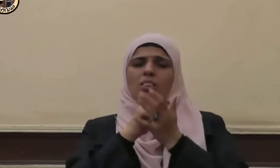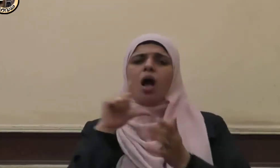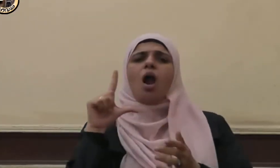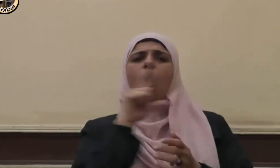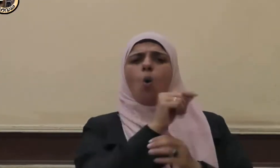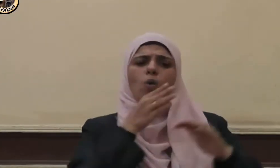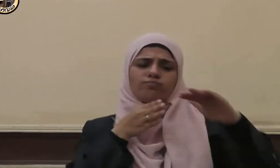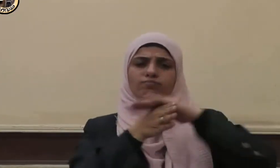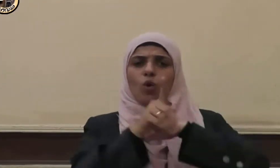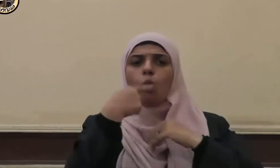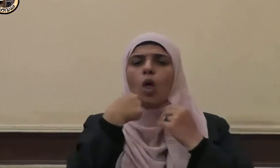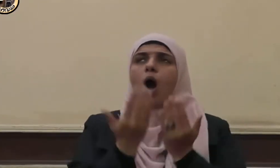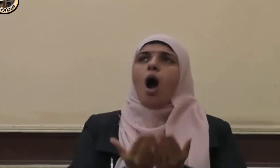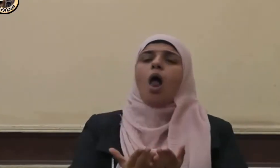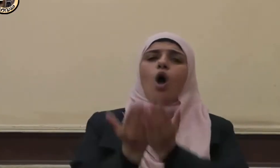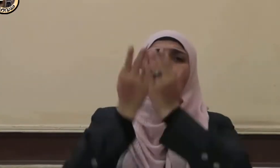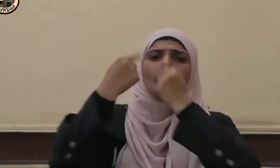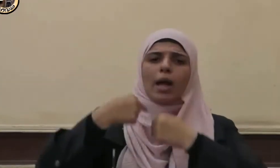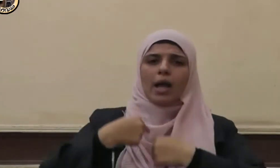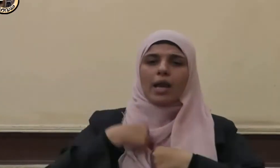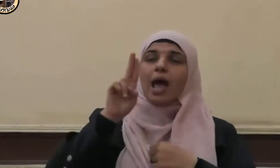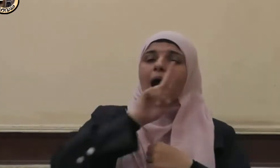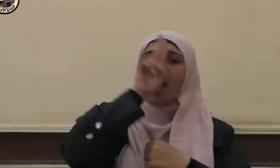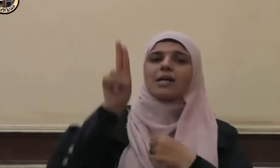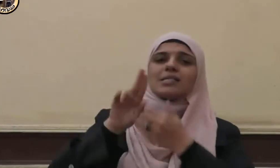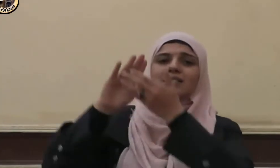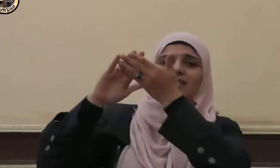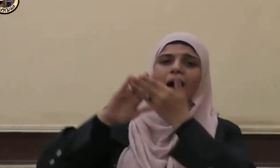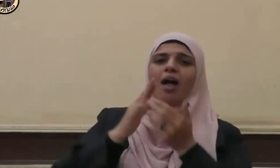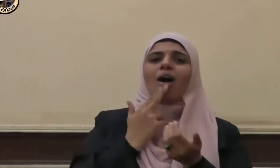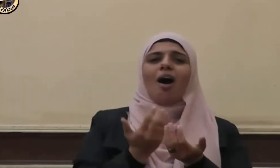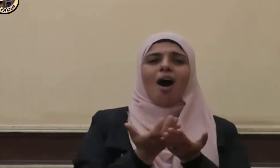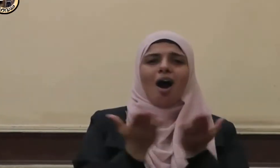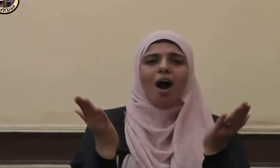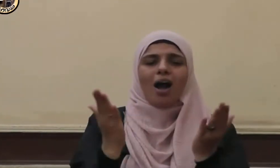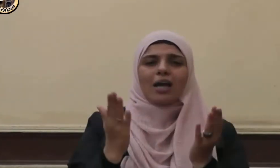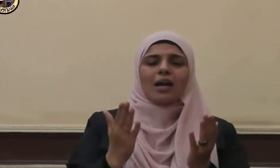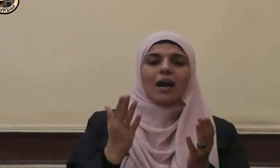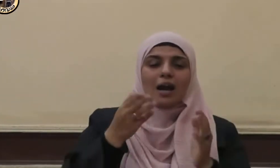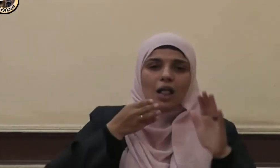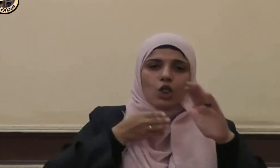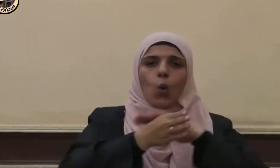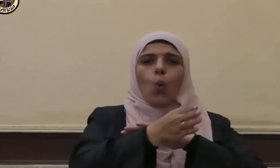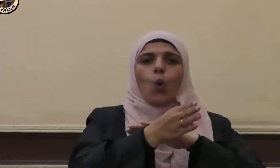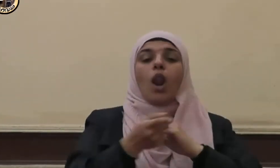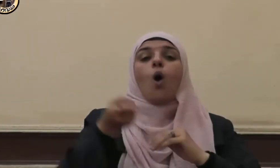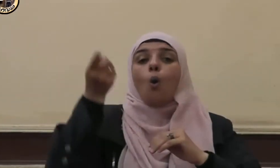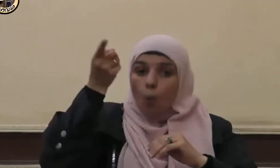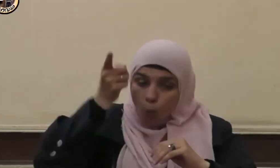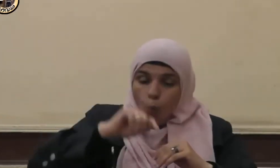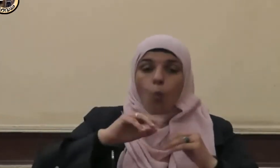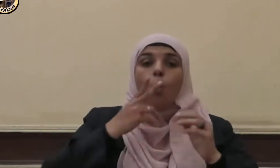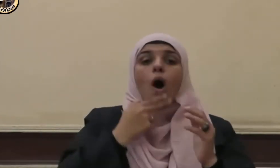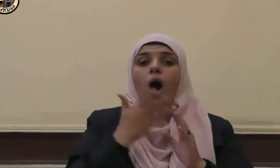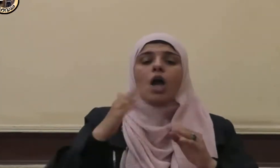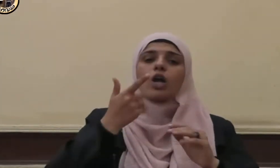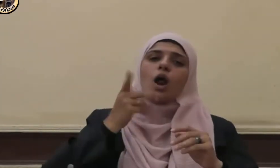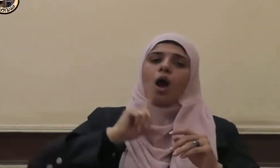اللهم إني أسألك خير المعلك وخير المخرج بسم الله